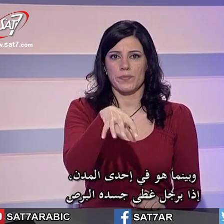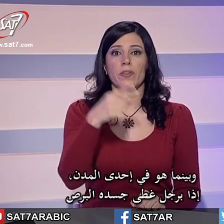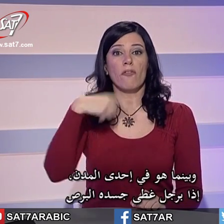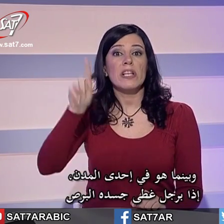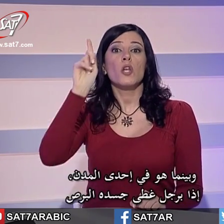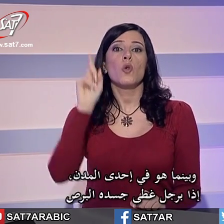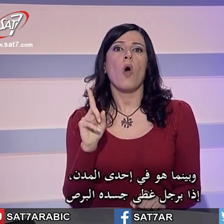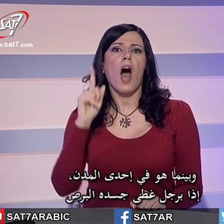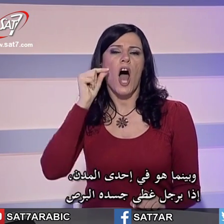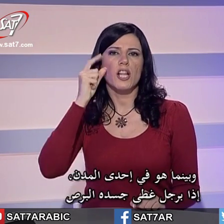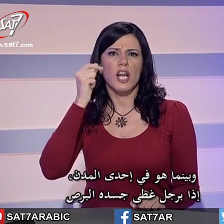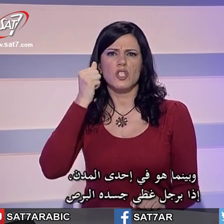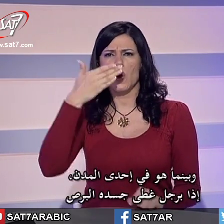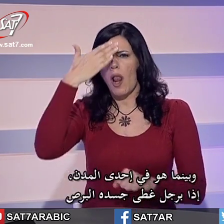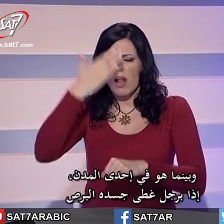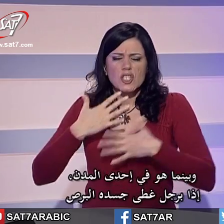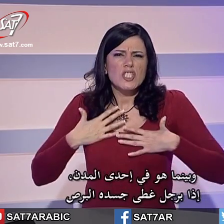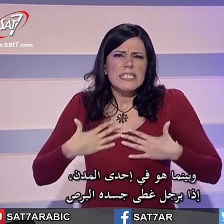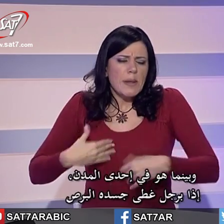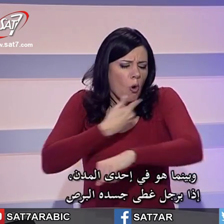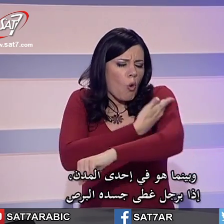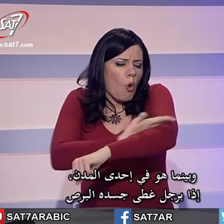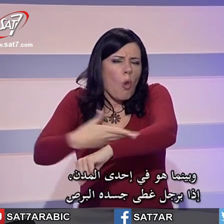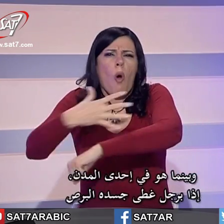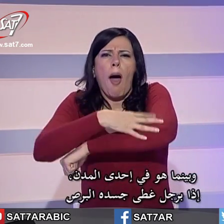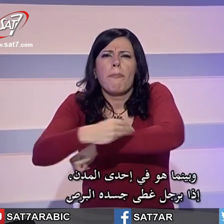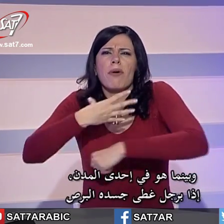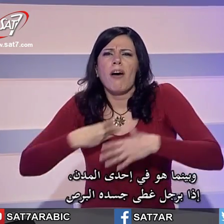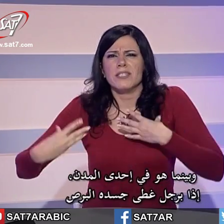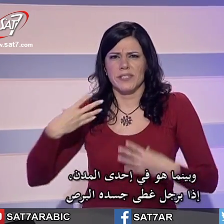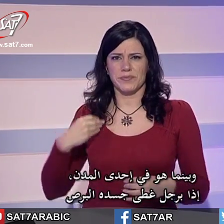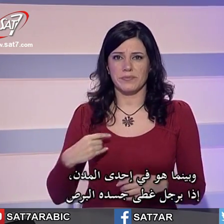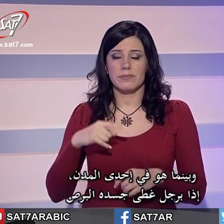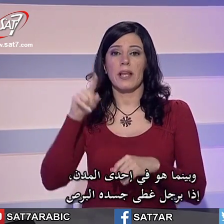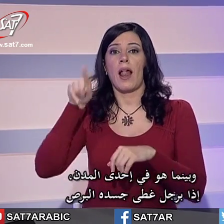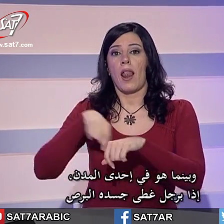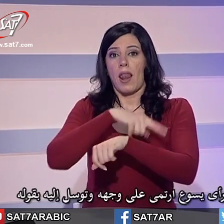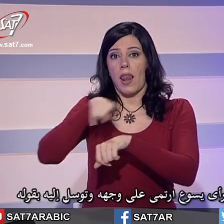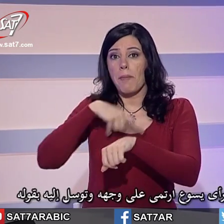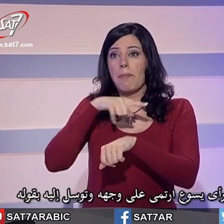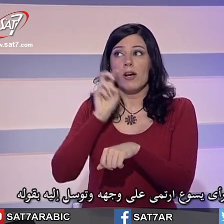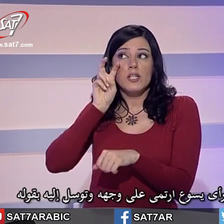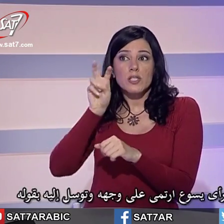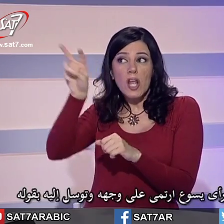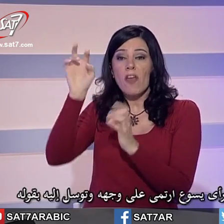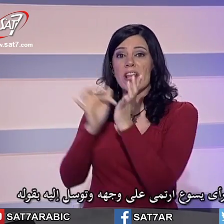إذا برجل غطى جسده البرص فلما رأى يسوع